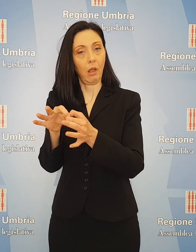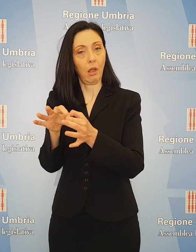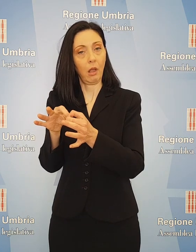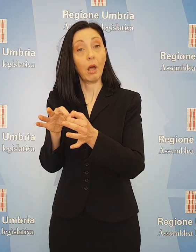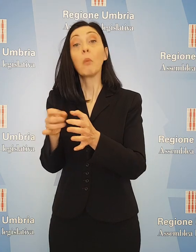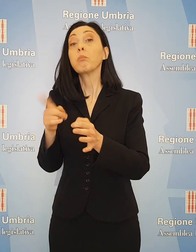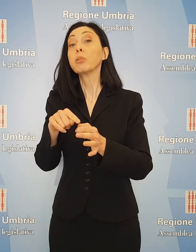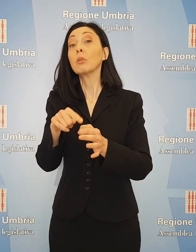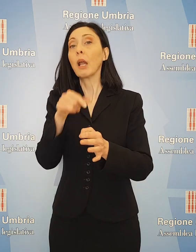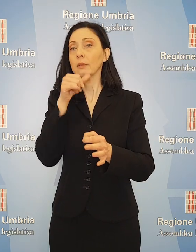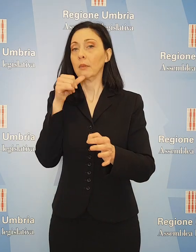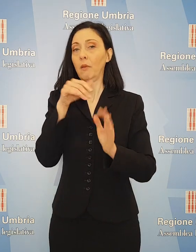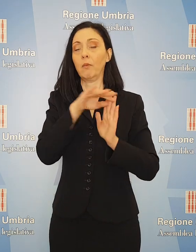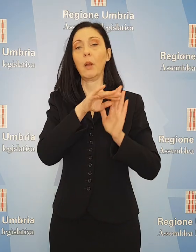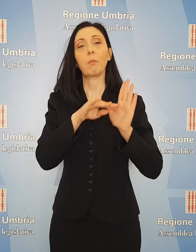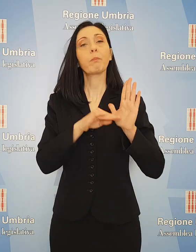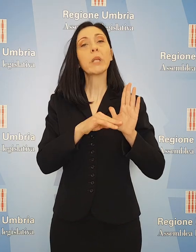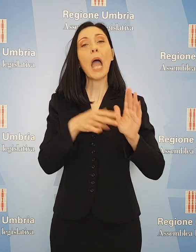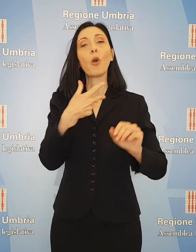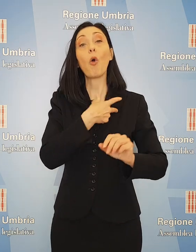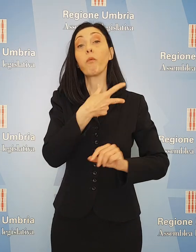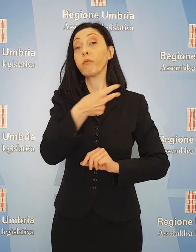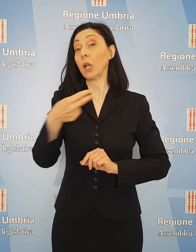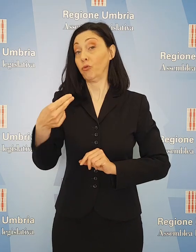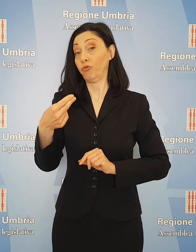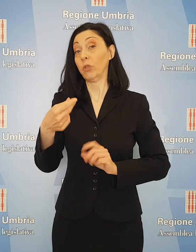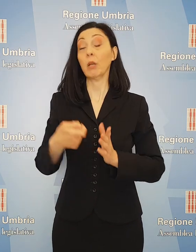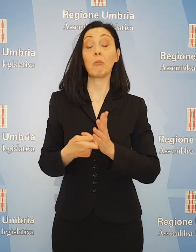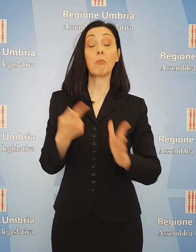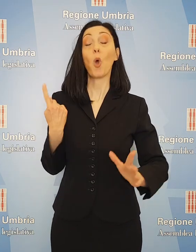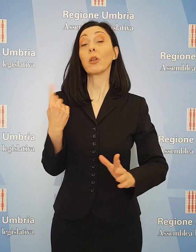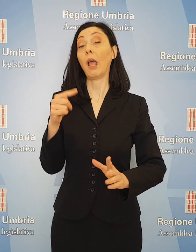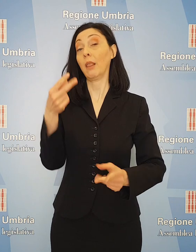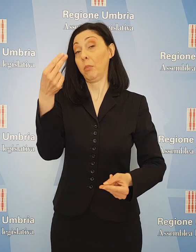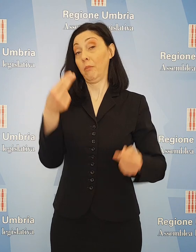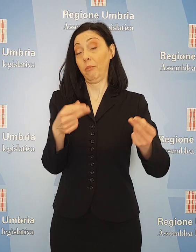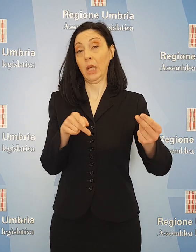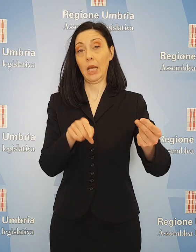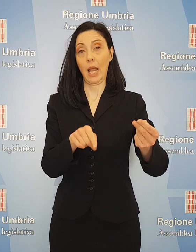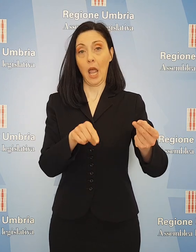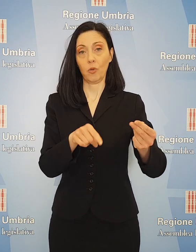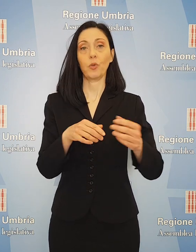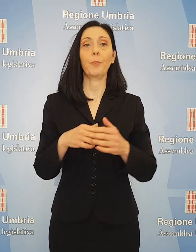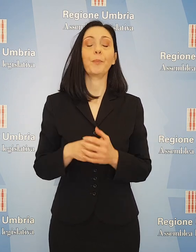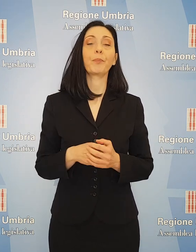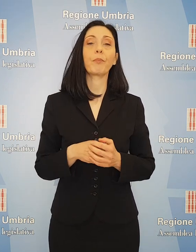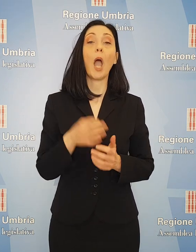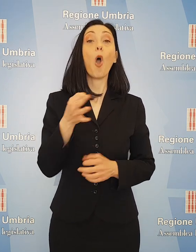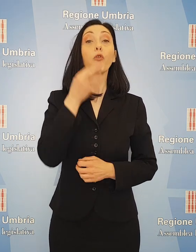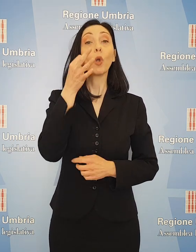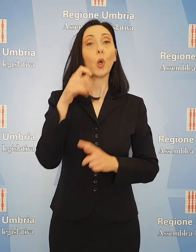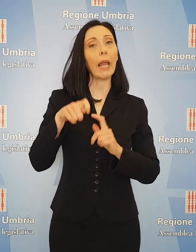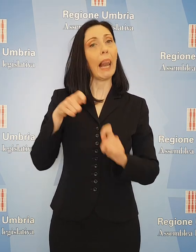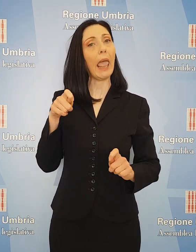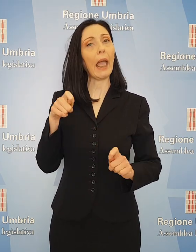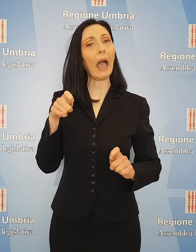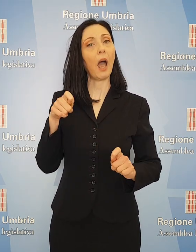divisione. E soprattutto serve il piano vaccini, il primo fattore di bilancio. Per Paola Fioroni della Lega, questo